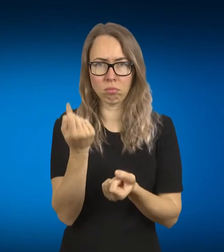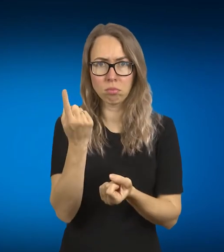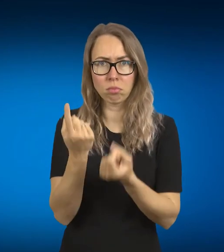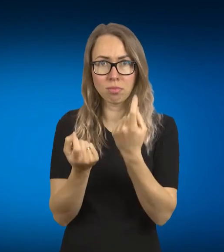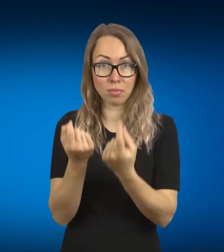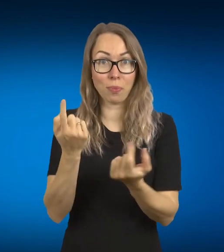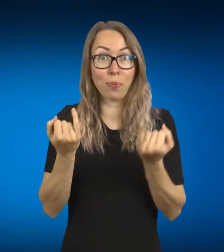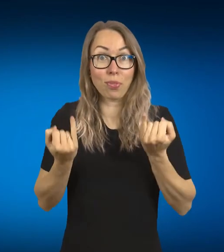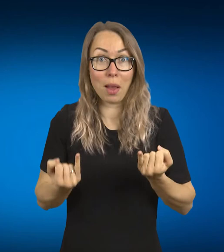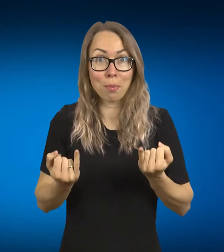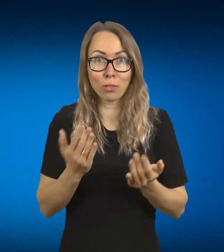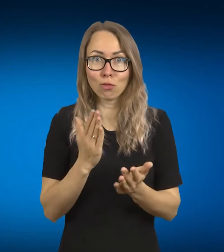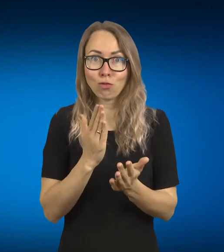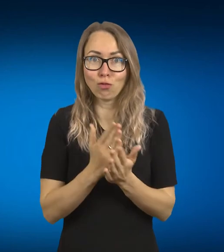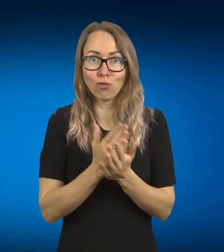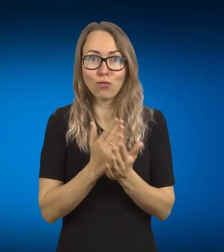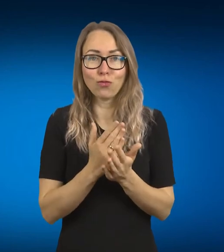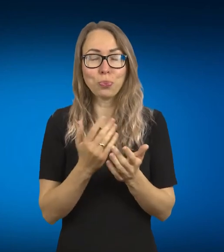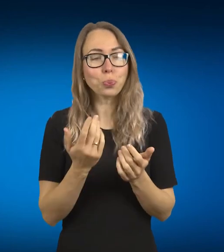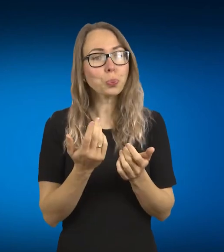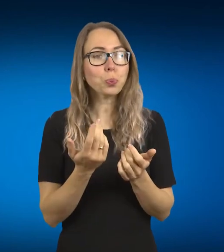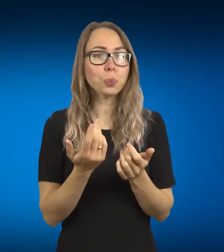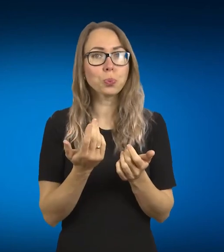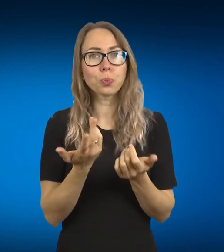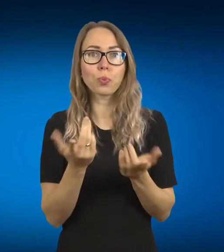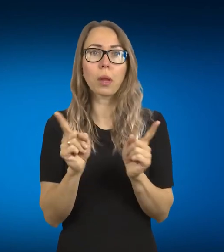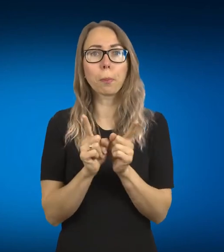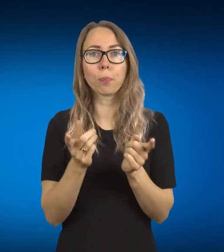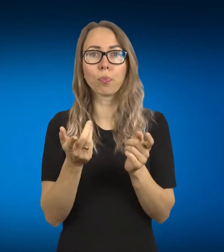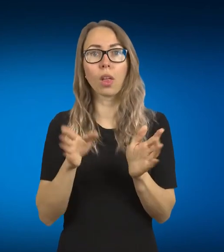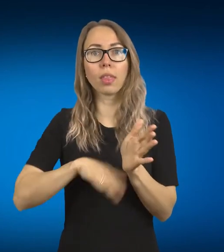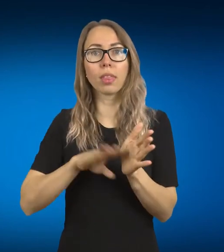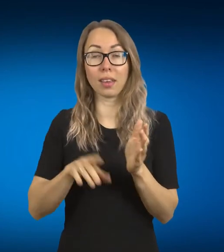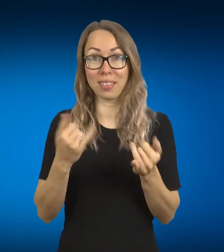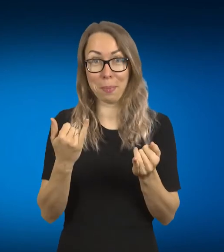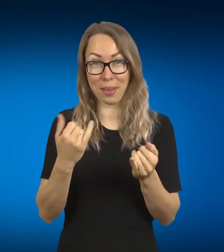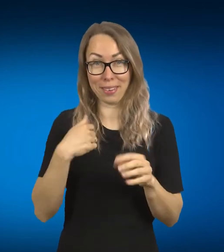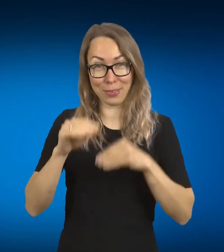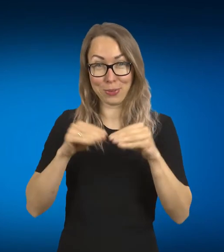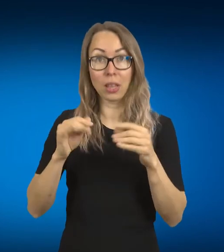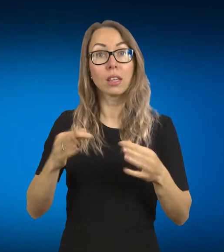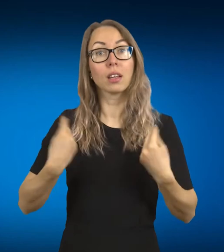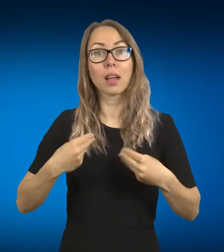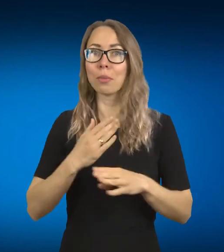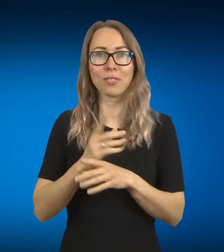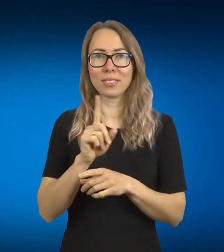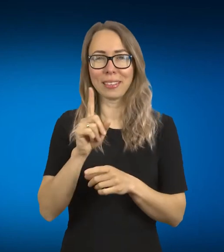dabar, pavyzdžiui, mes esam tokiam etape, kai galvojam, nebus čia tik drabužiai ir vystom tą